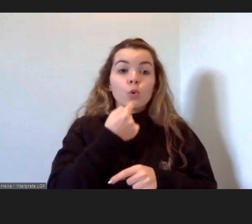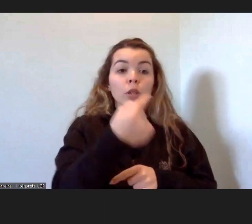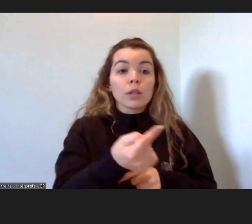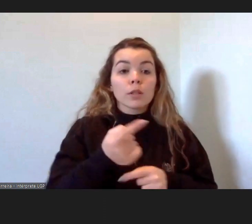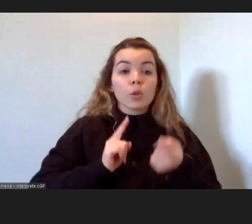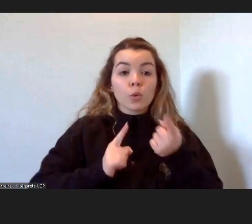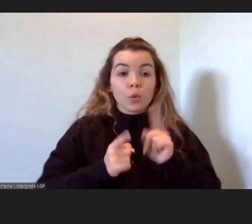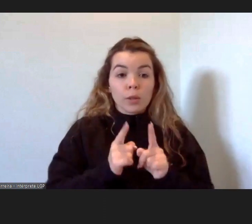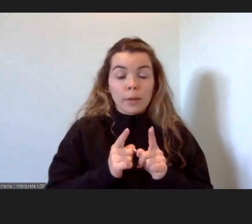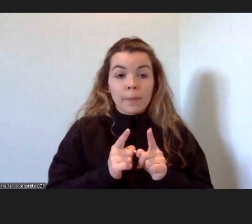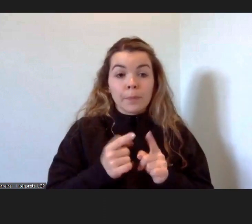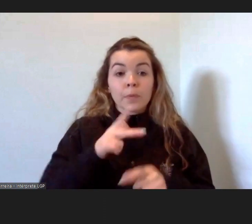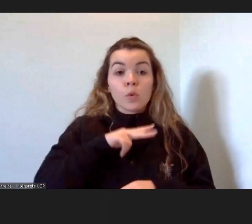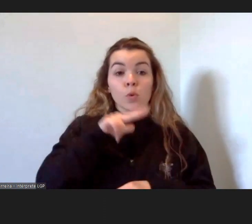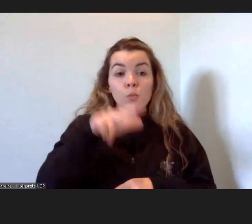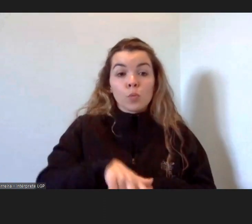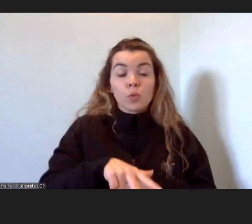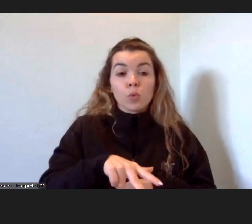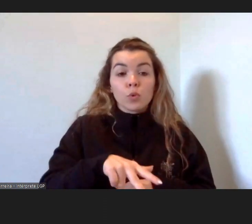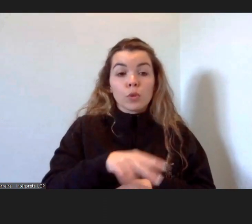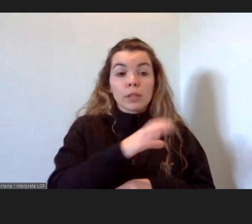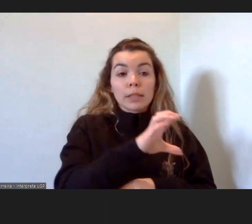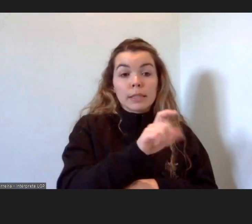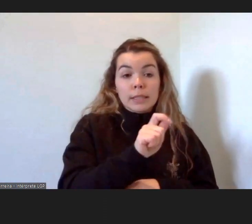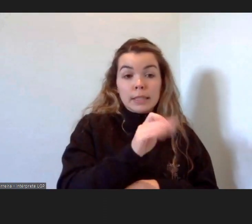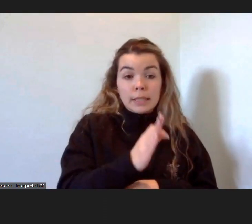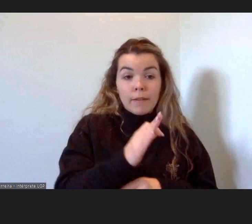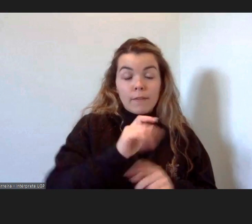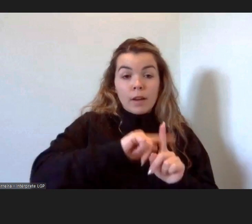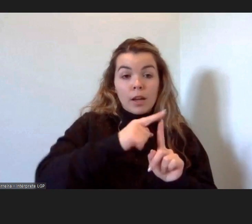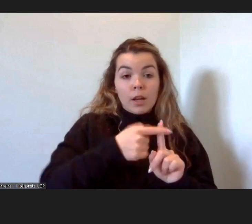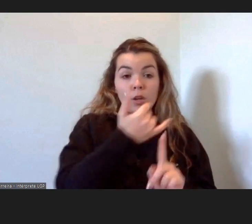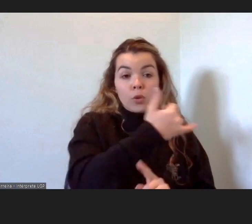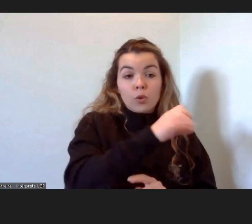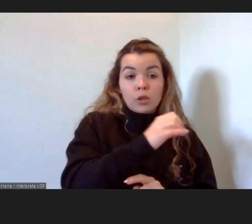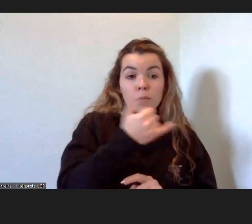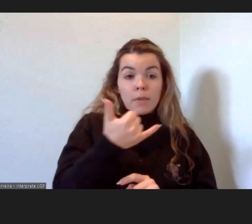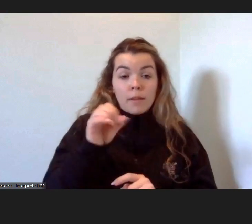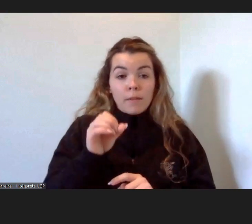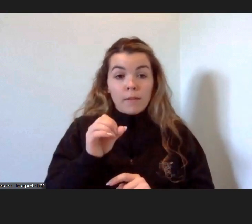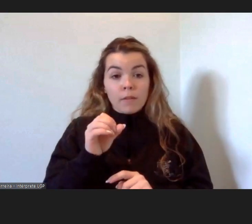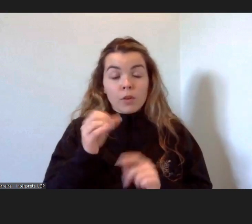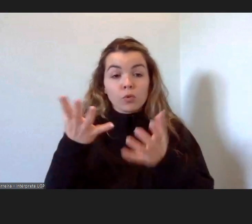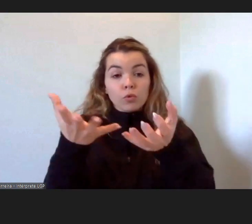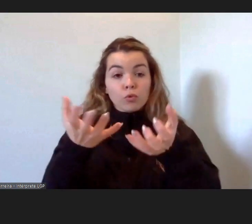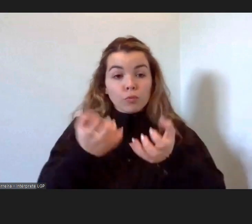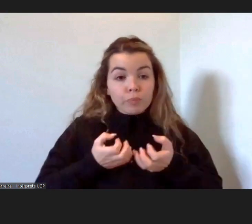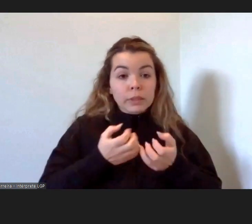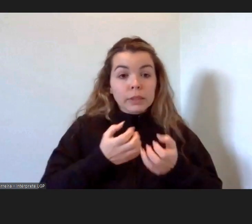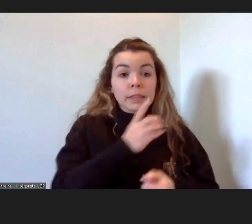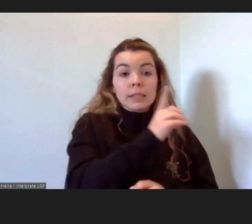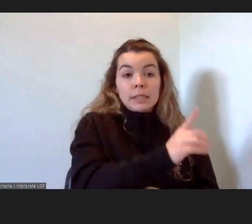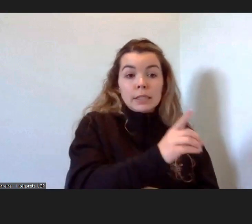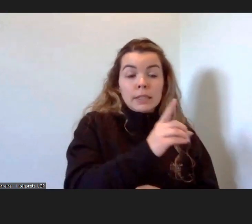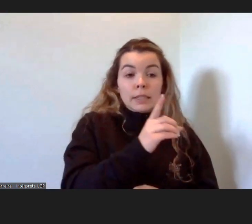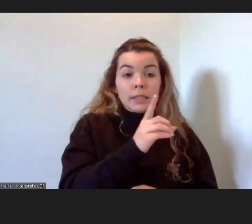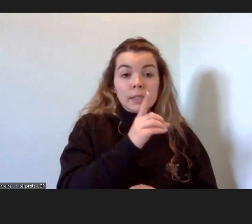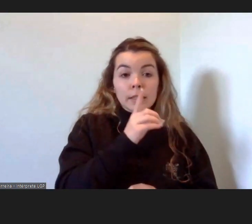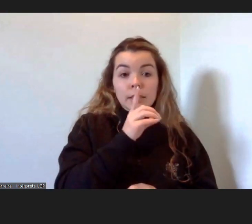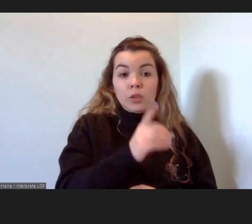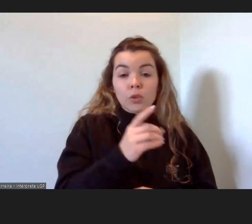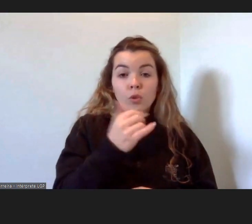Portugal, segundo o CEF 2020, acolhe esses 662 mil cidadãos